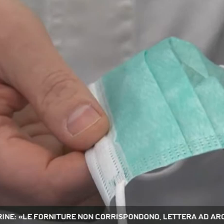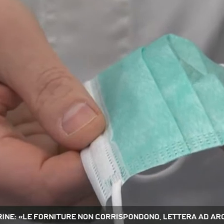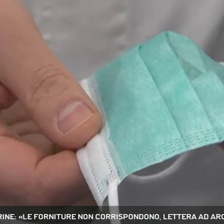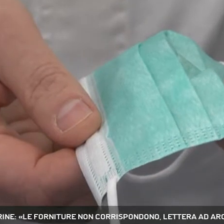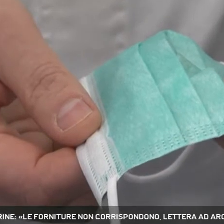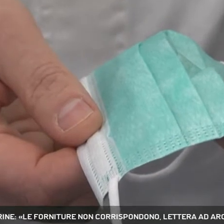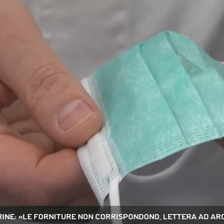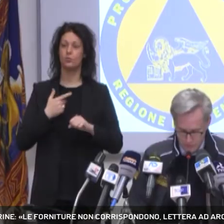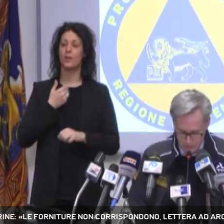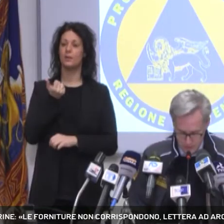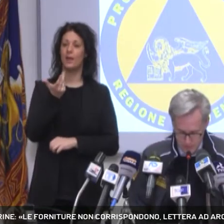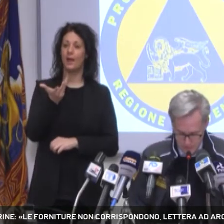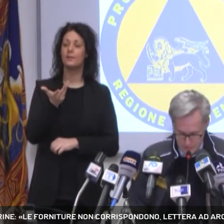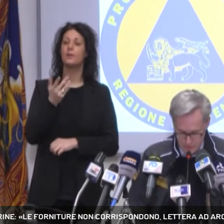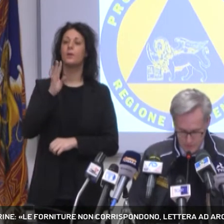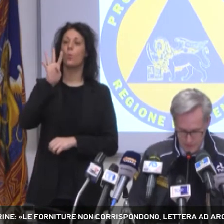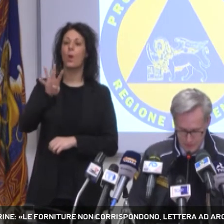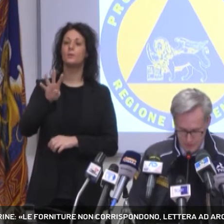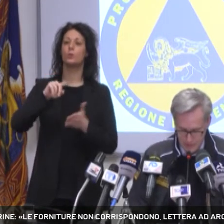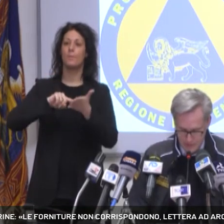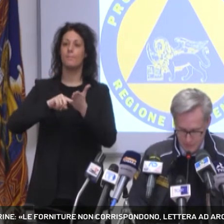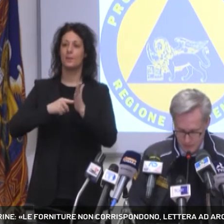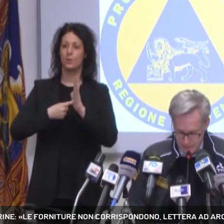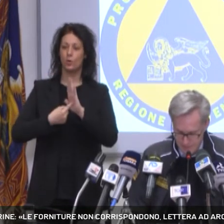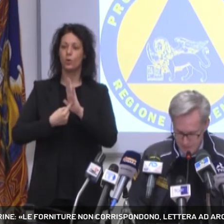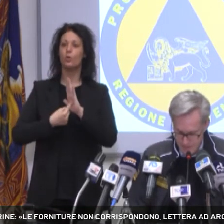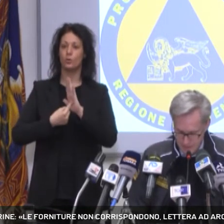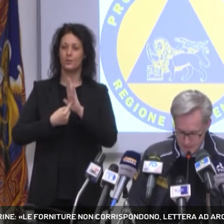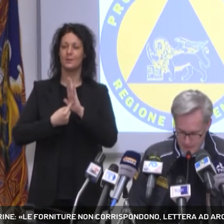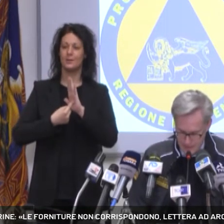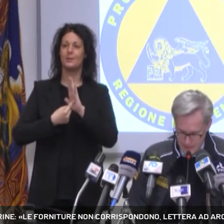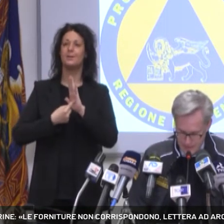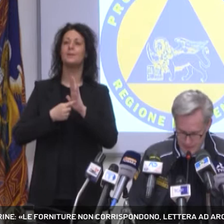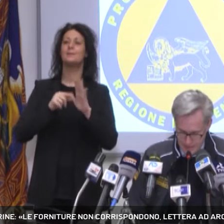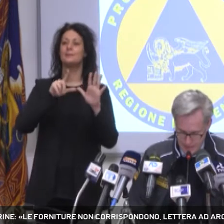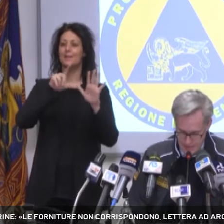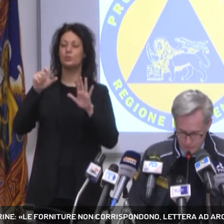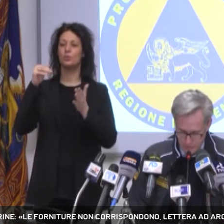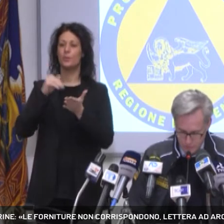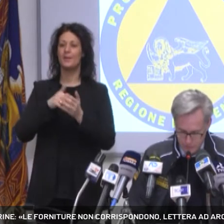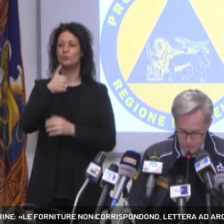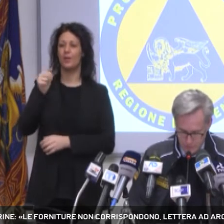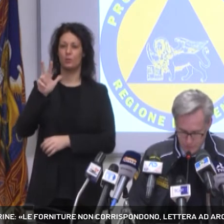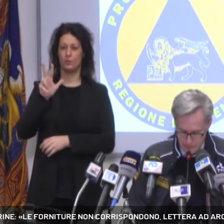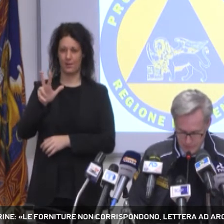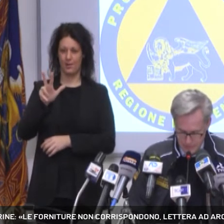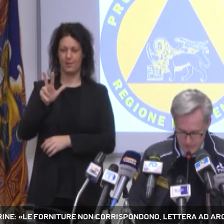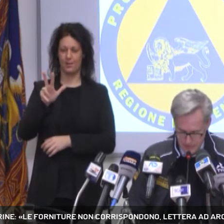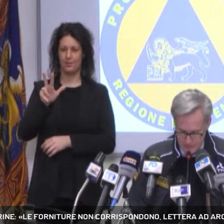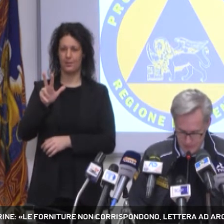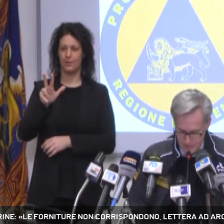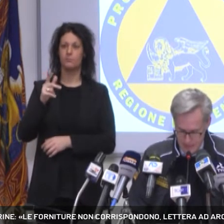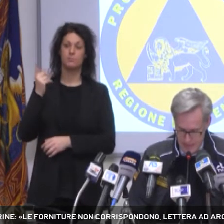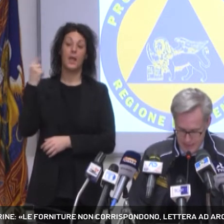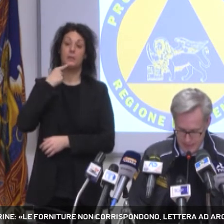rilevate in ingresso. 4.770.103 secondo quanto riporta il